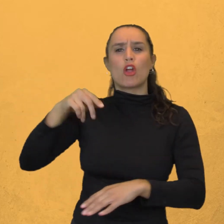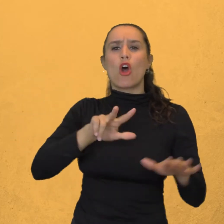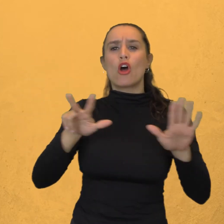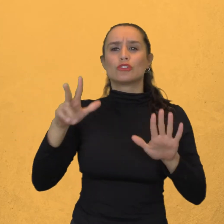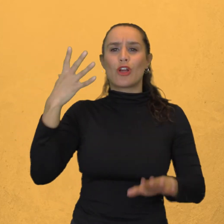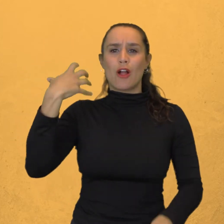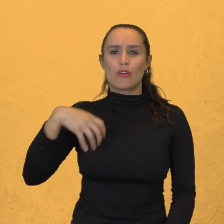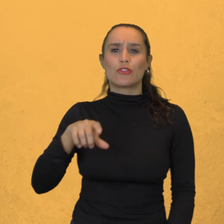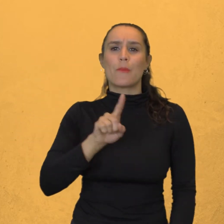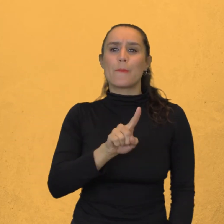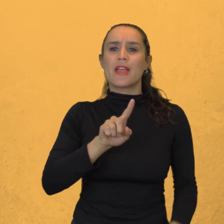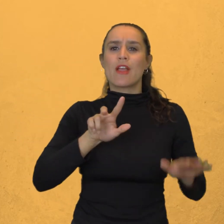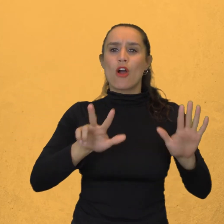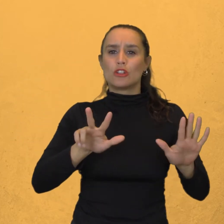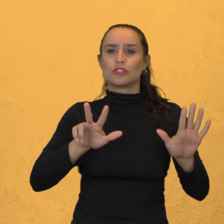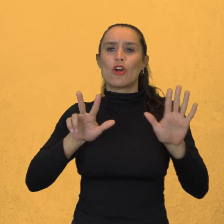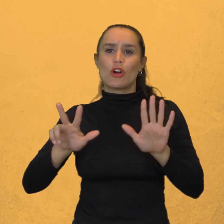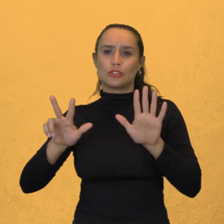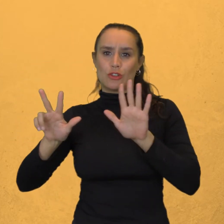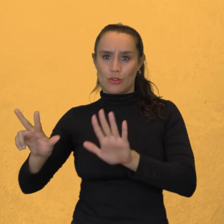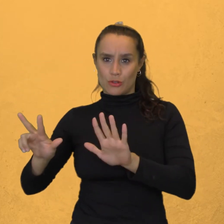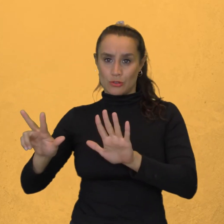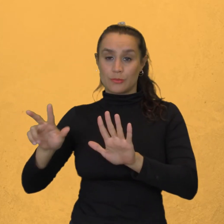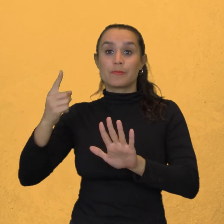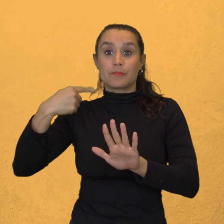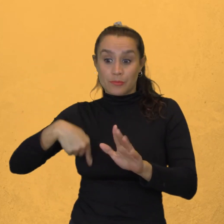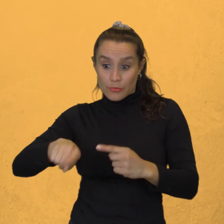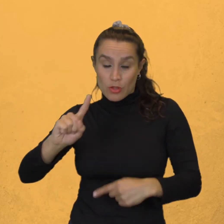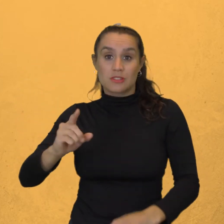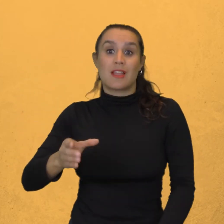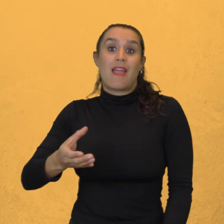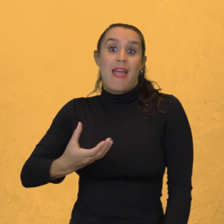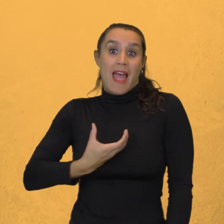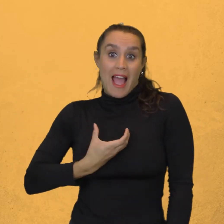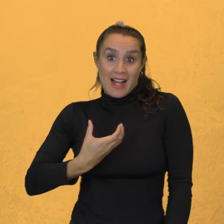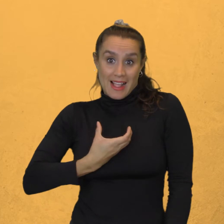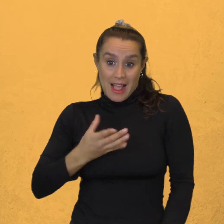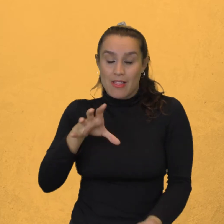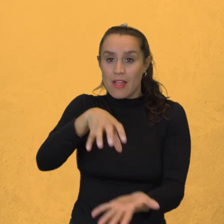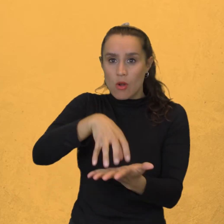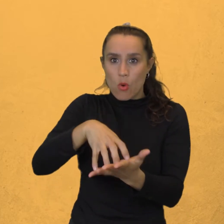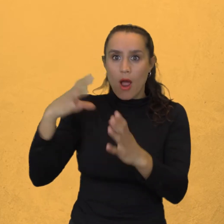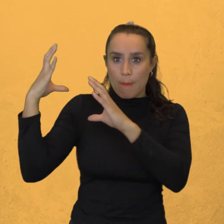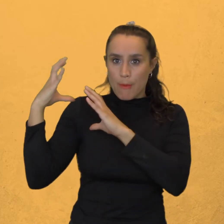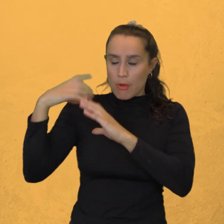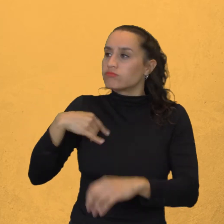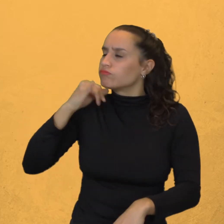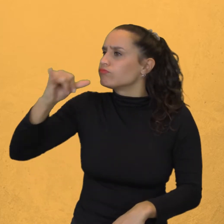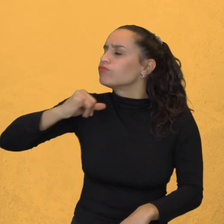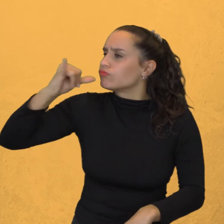Y cuando el alcalde de la ciudad le contó que los restos del hidalgo Don Quijote de la Mancha Reposaban aquí